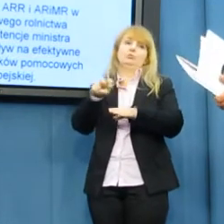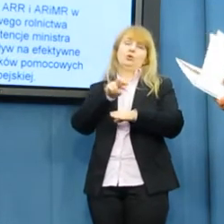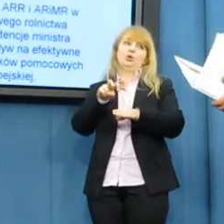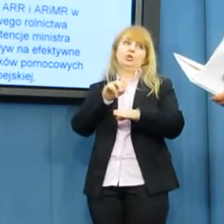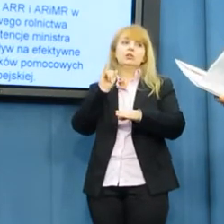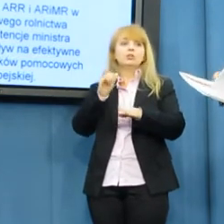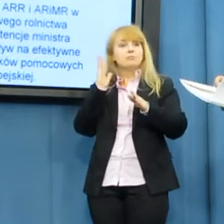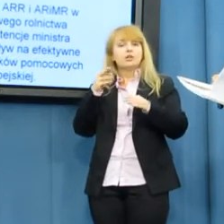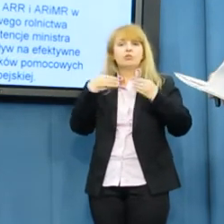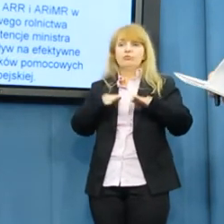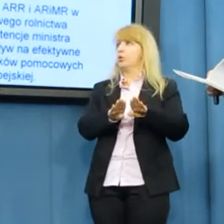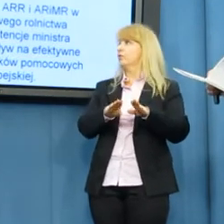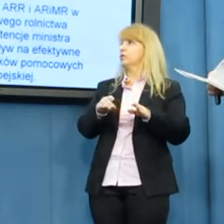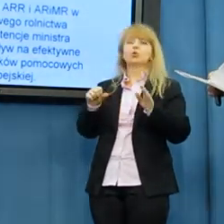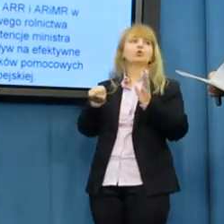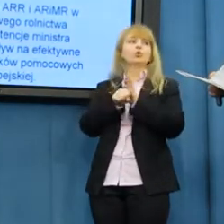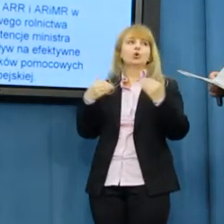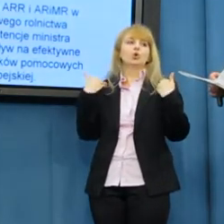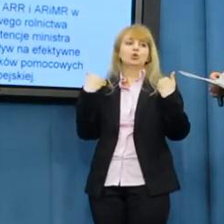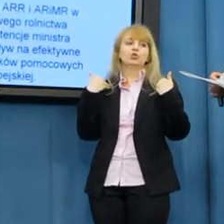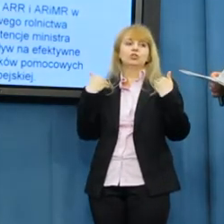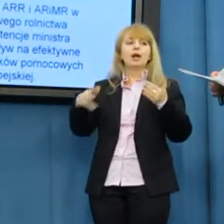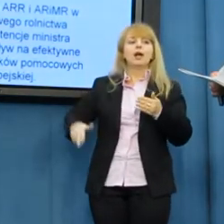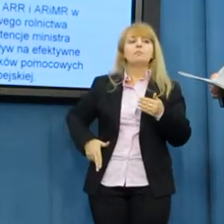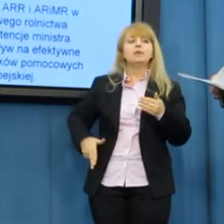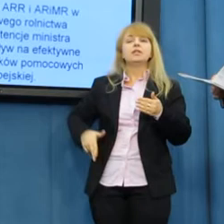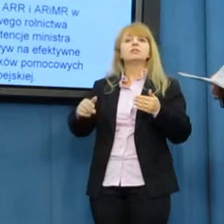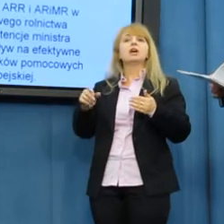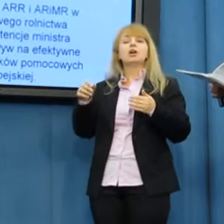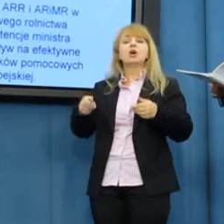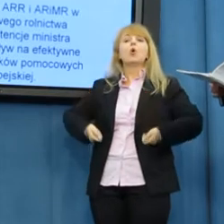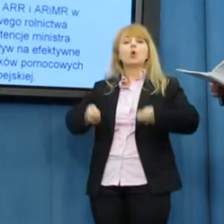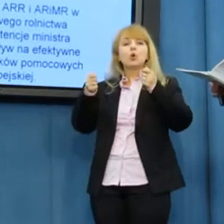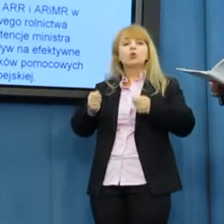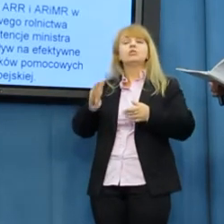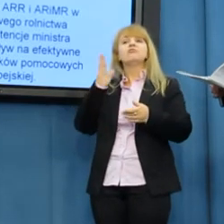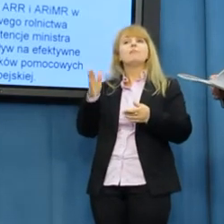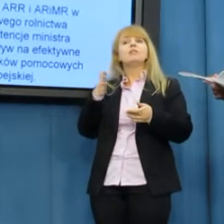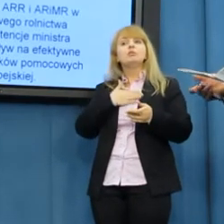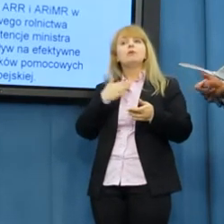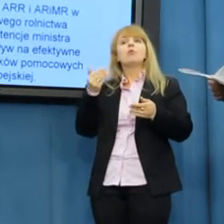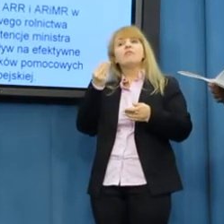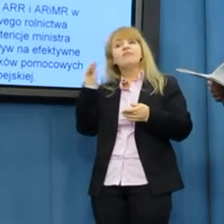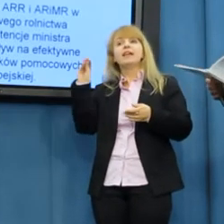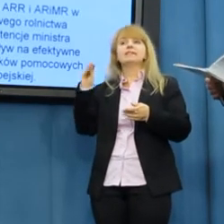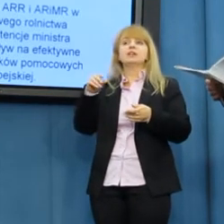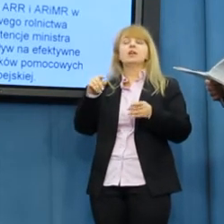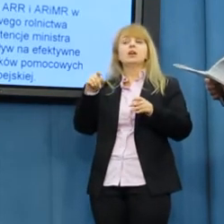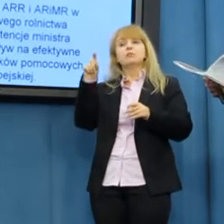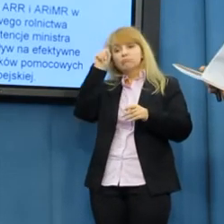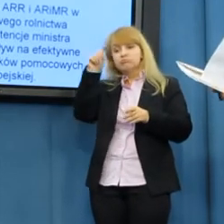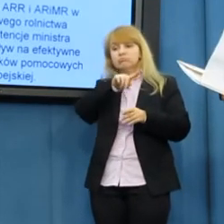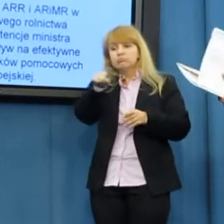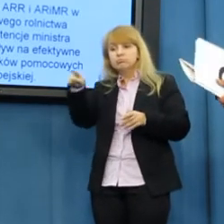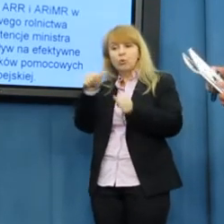tak się stanie. Minister Rolnictwa oczywiście będzie miał też większe kompetencje i będzie mógł nadzorować wszystkie